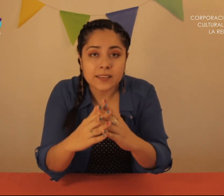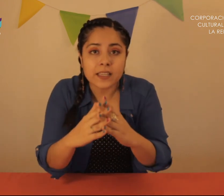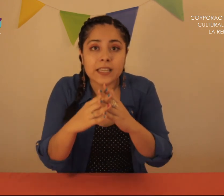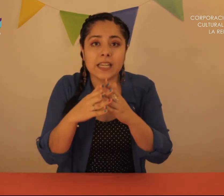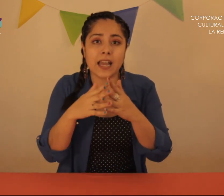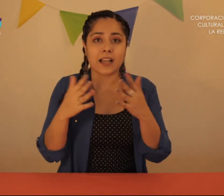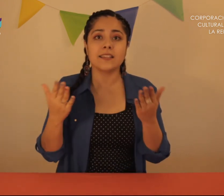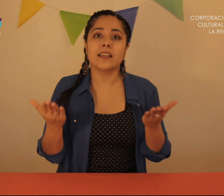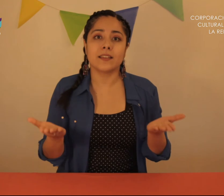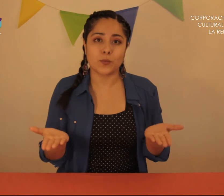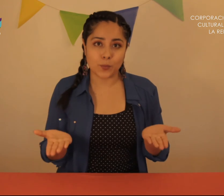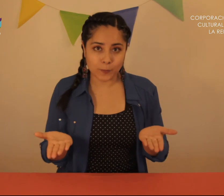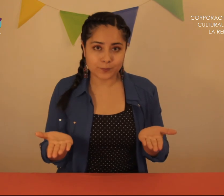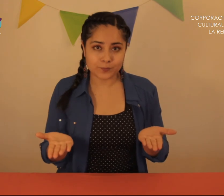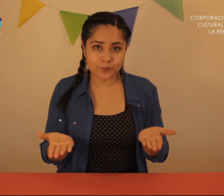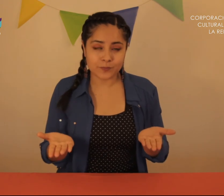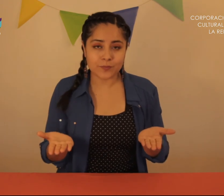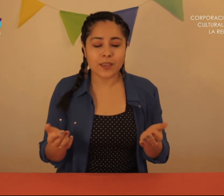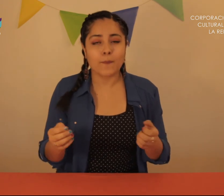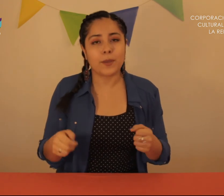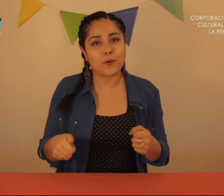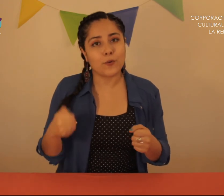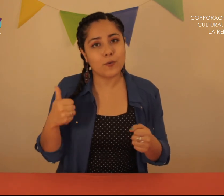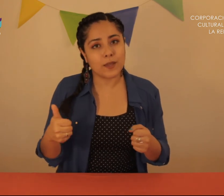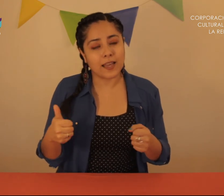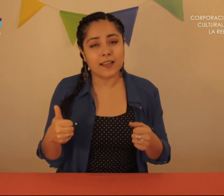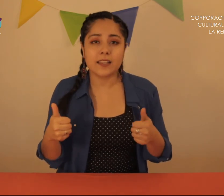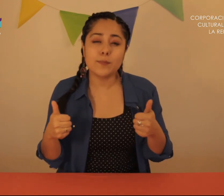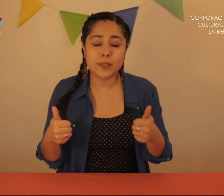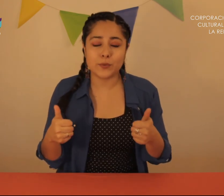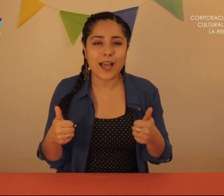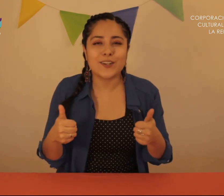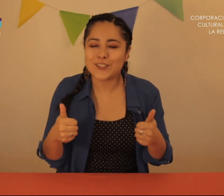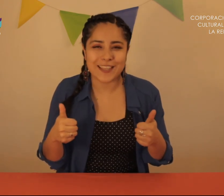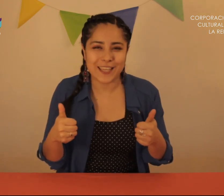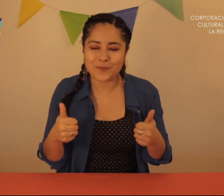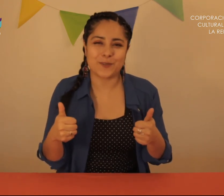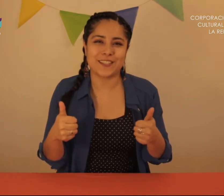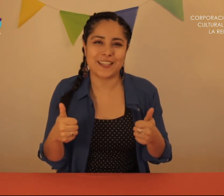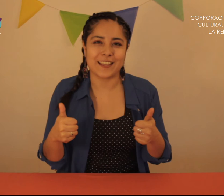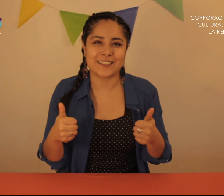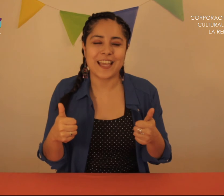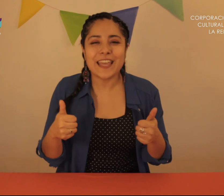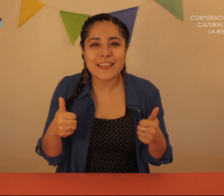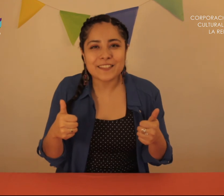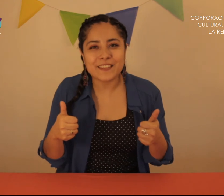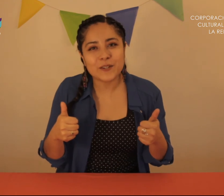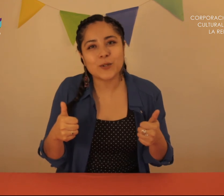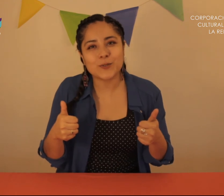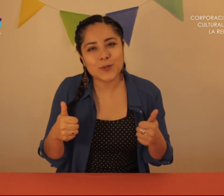Y la casa derrumbó Pero Úbila y Pítula No se dieron por vencidas Y decidieron construir